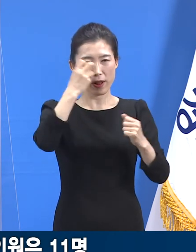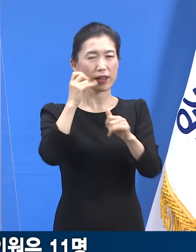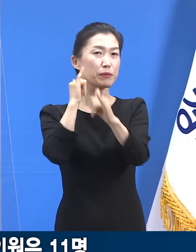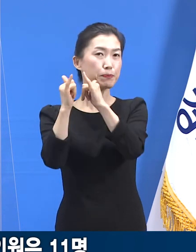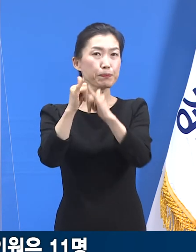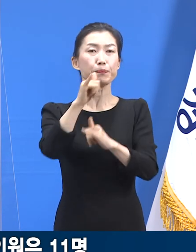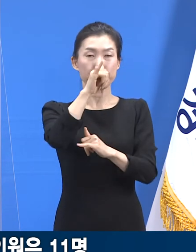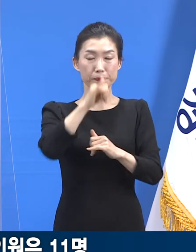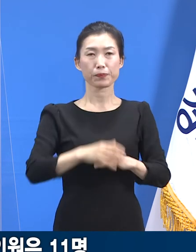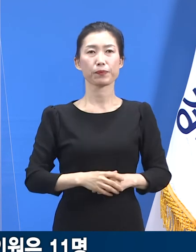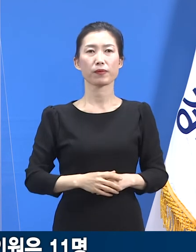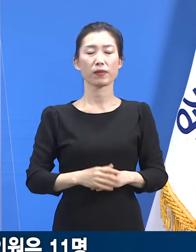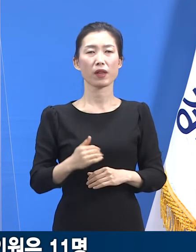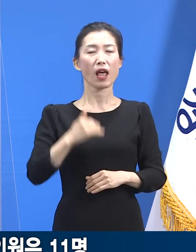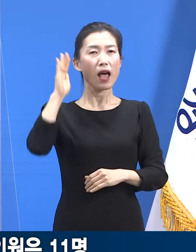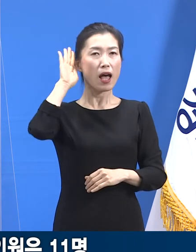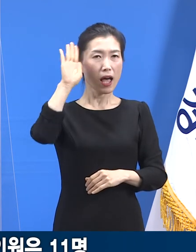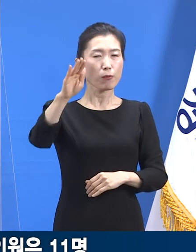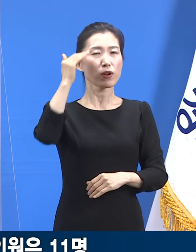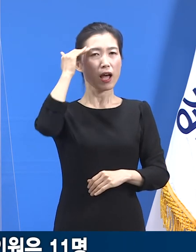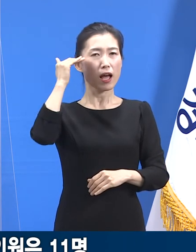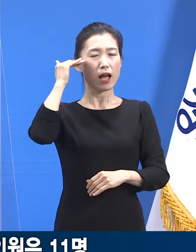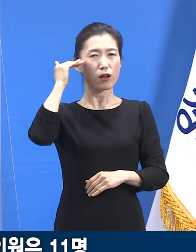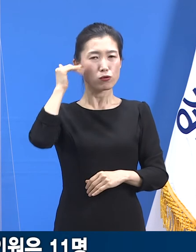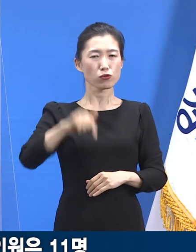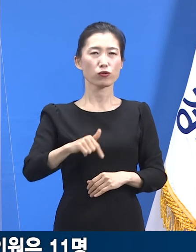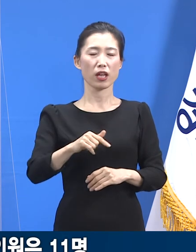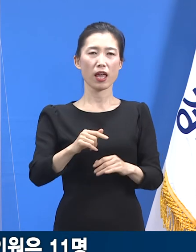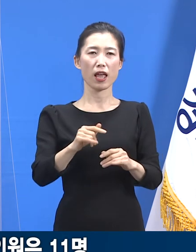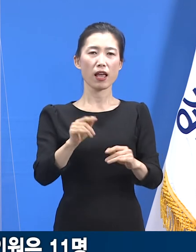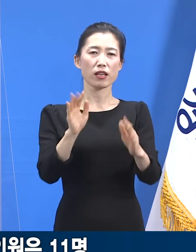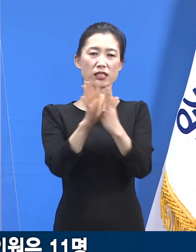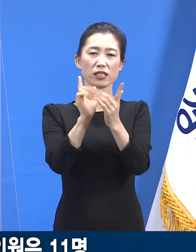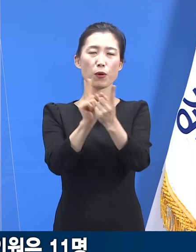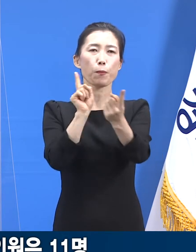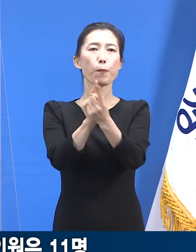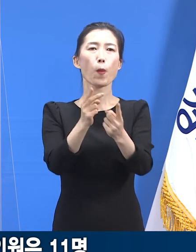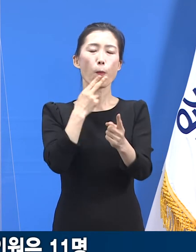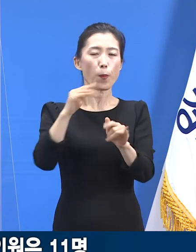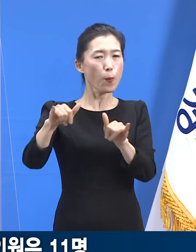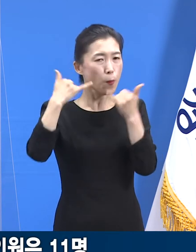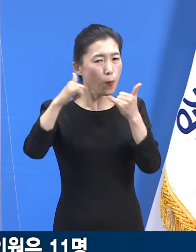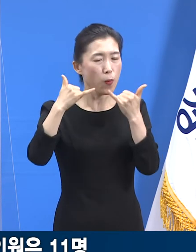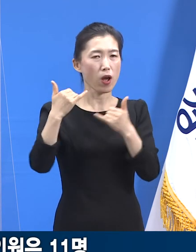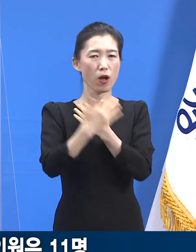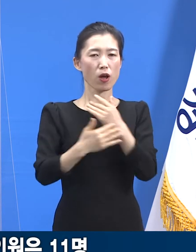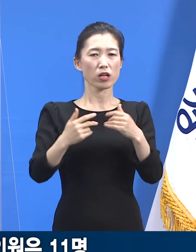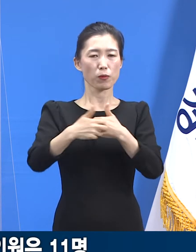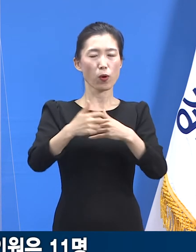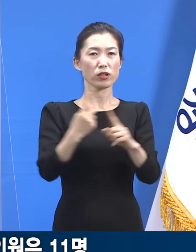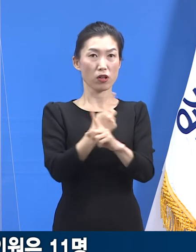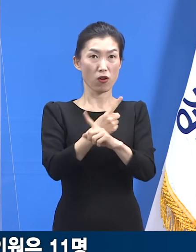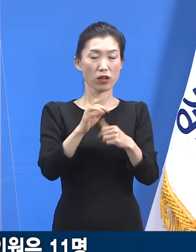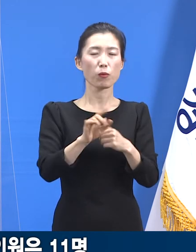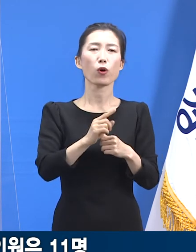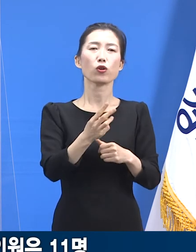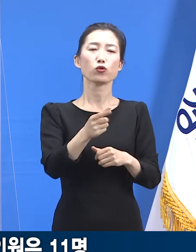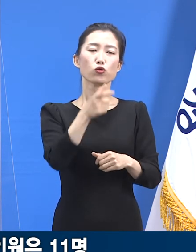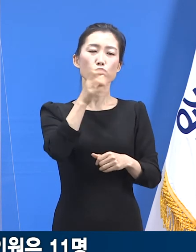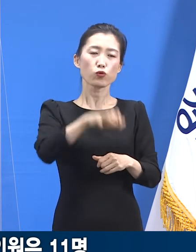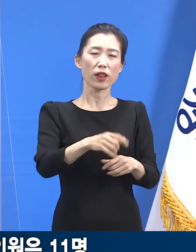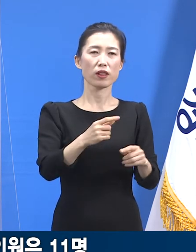의사의 비대면 진료는 필요한 경우에 하나 연계하고 있고, 협력의료기관인 경기도의료원 수원병원과